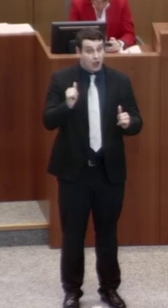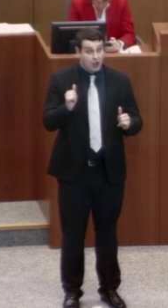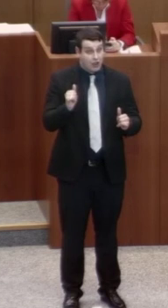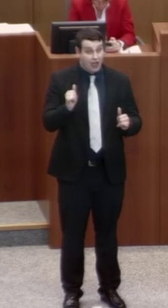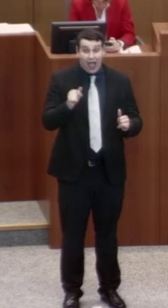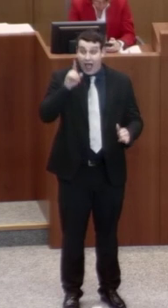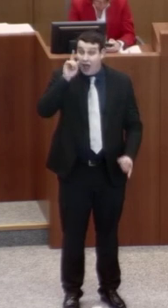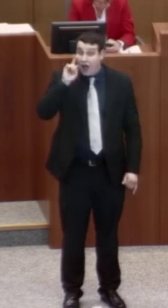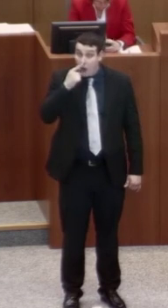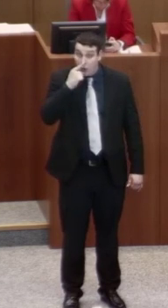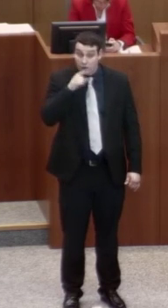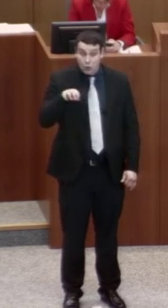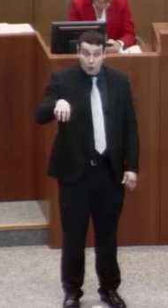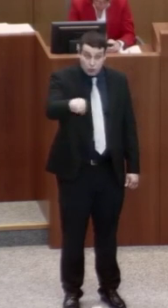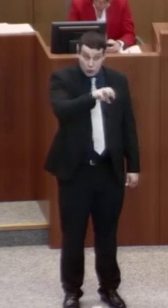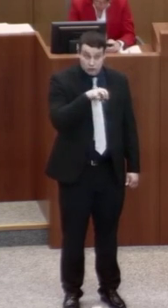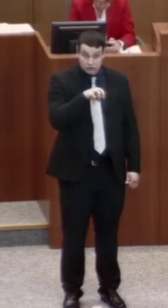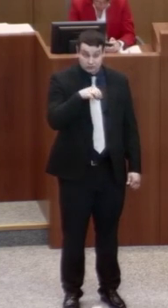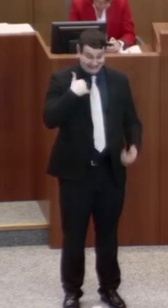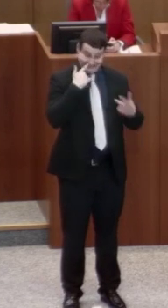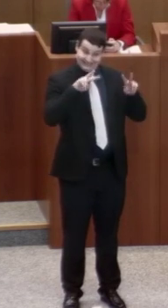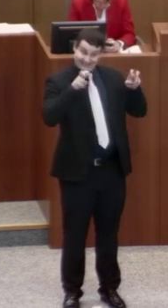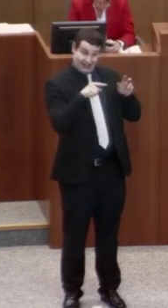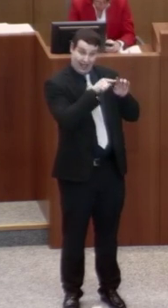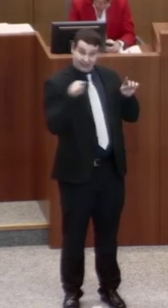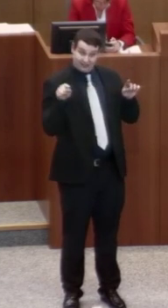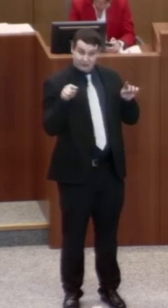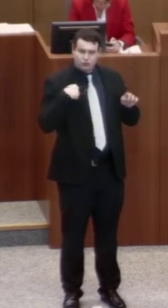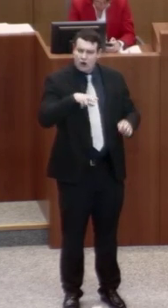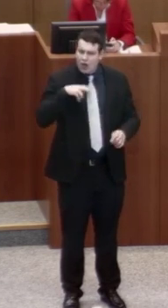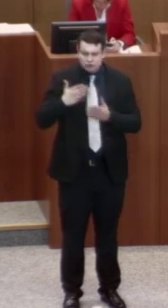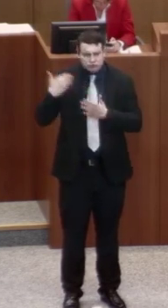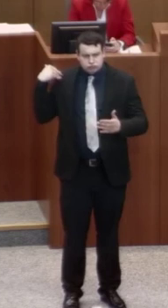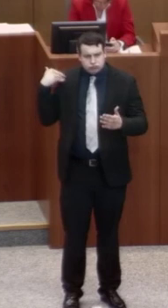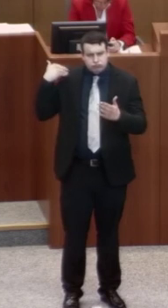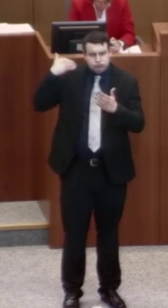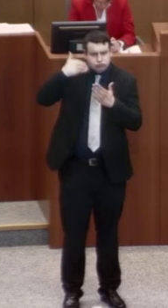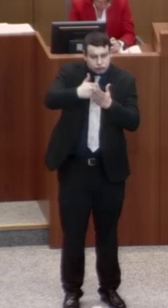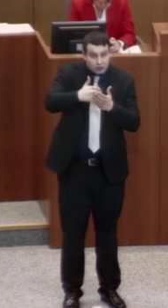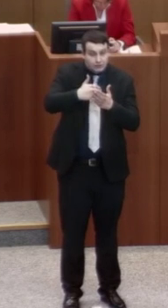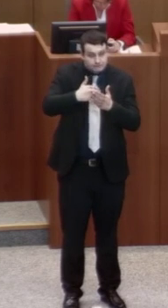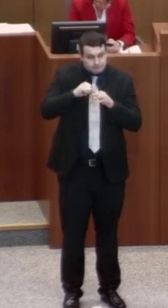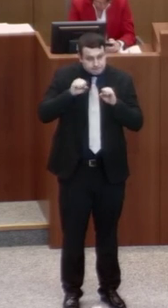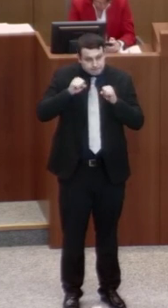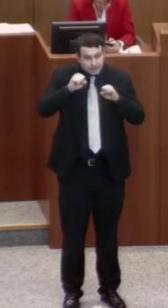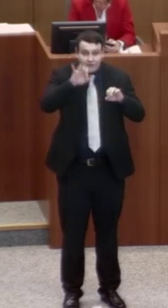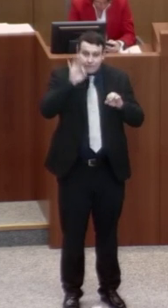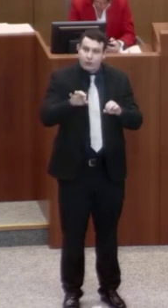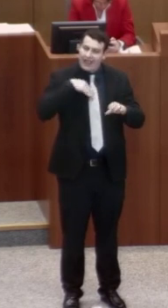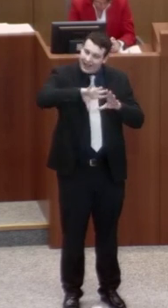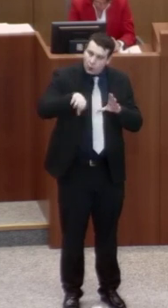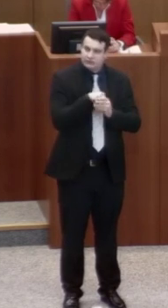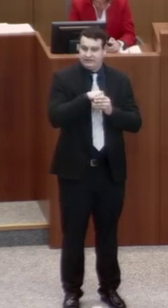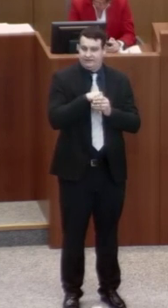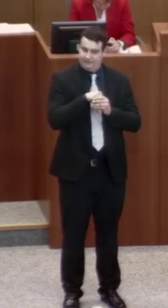sich auch die Kommunen, und ich zitiere, vor Langem auf den Weg gemacht, hin zu einem inklusiven Gemeinwesen, wie uns die